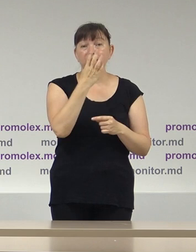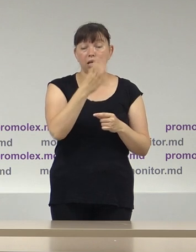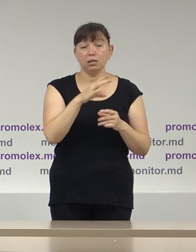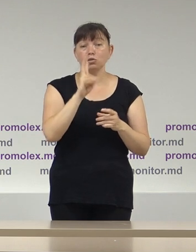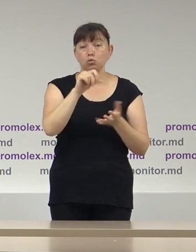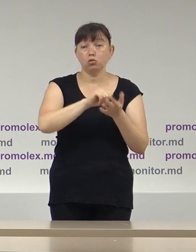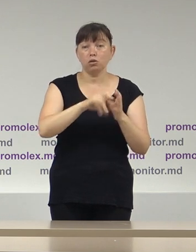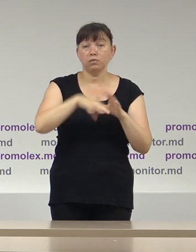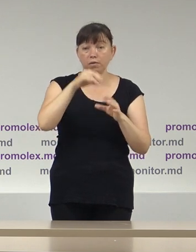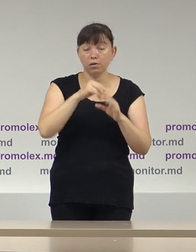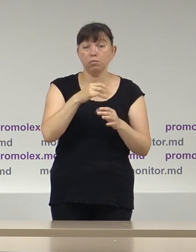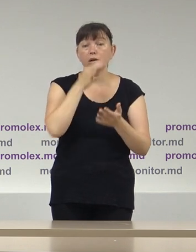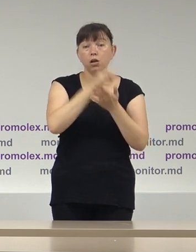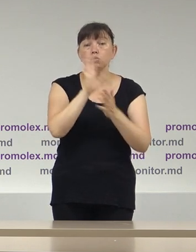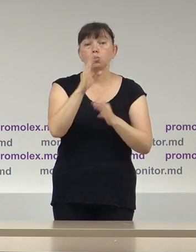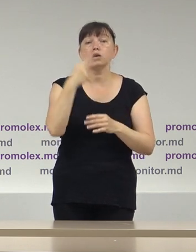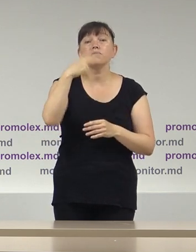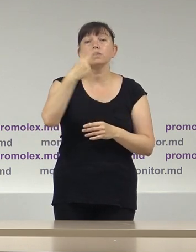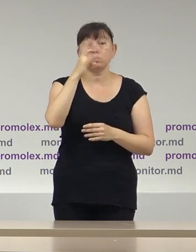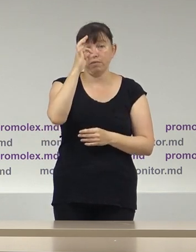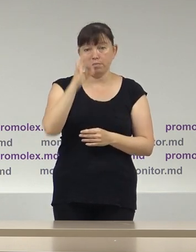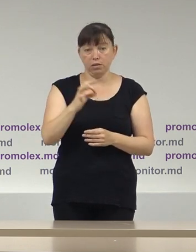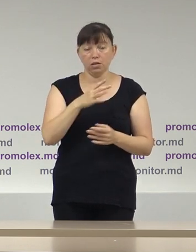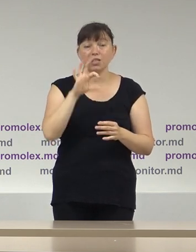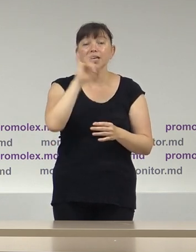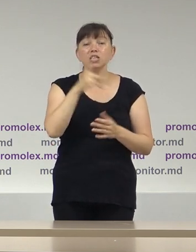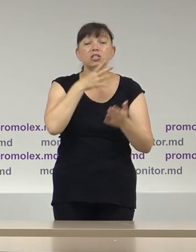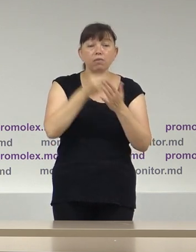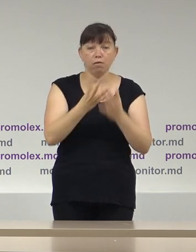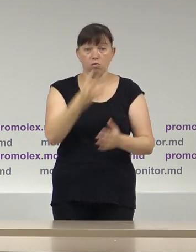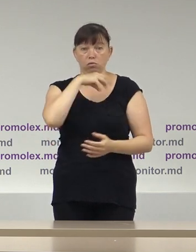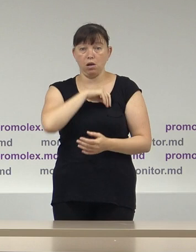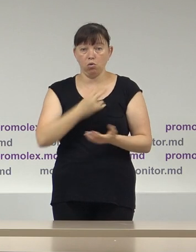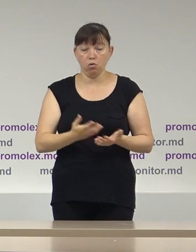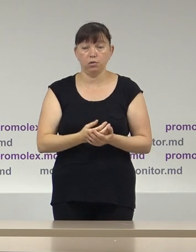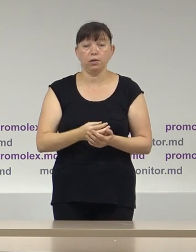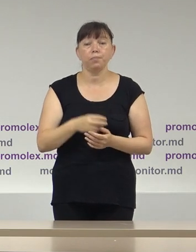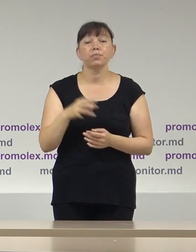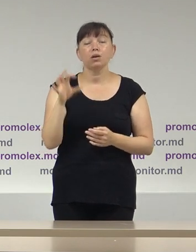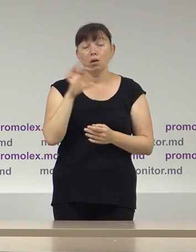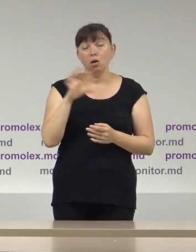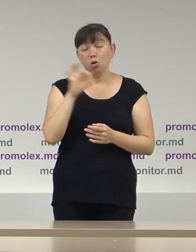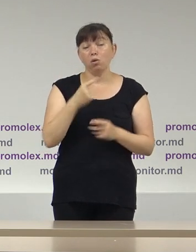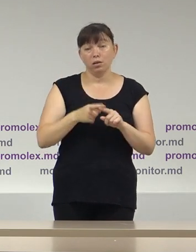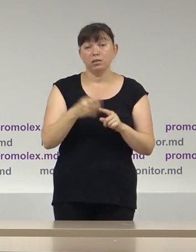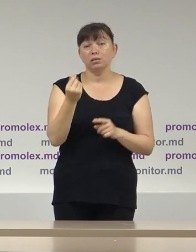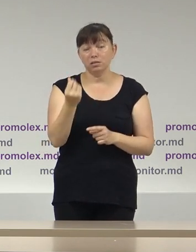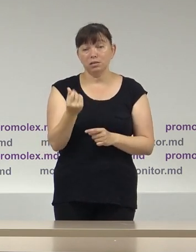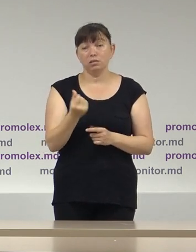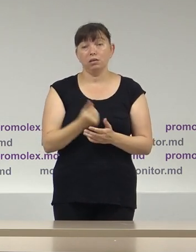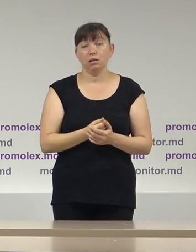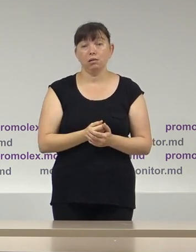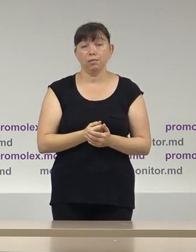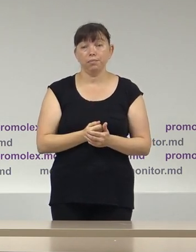au raportat doar 22% din venituri. cu privire la sursele de venit ale